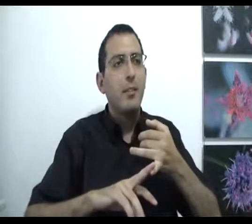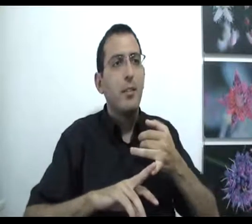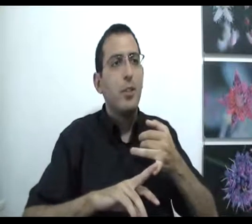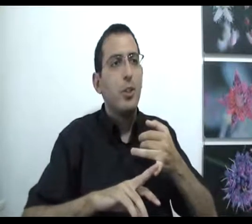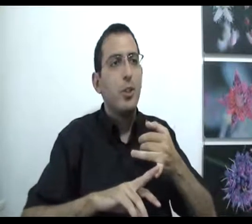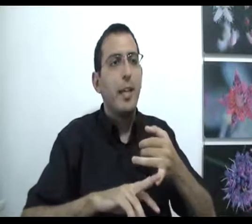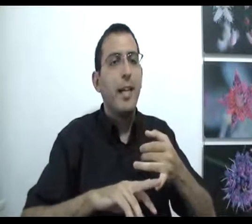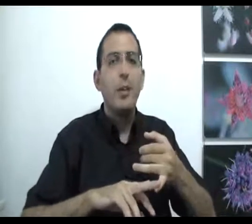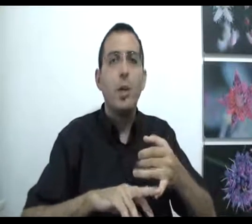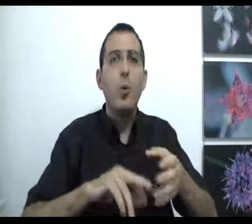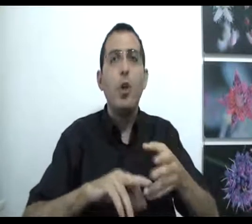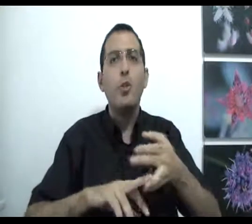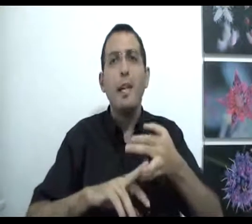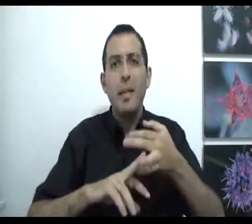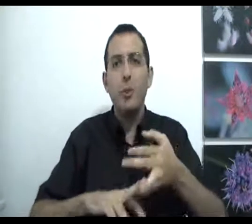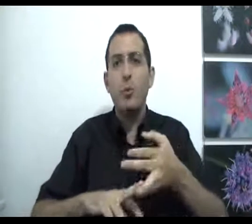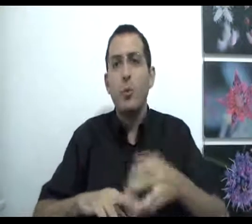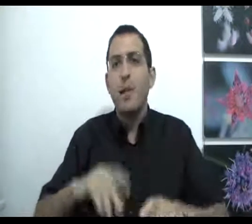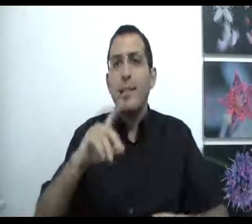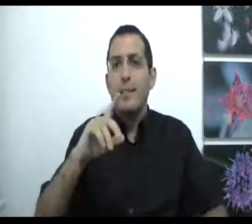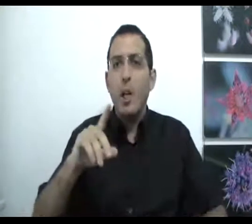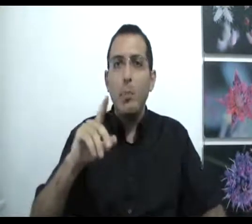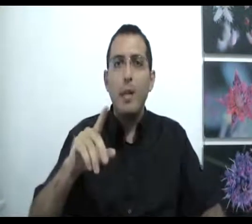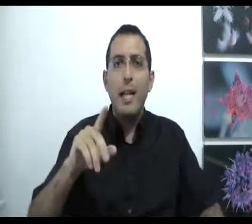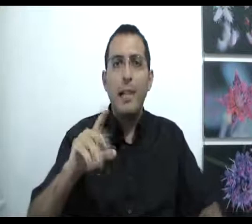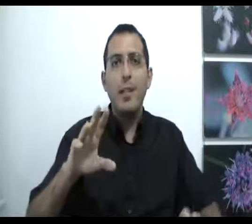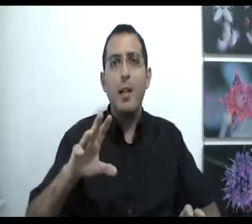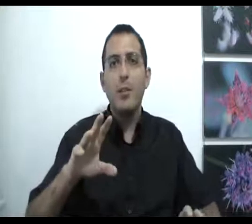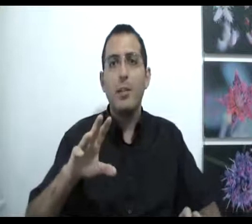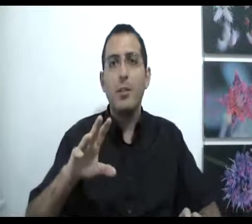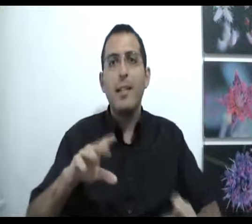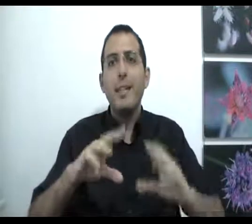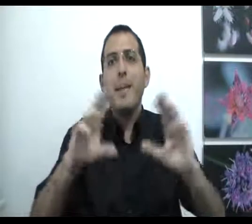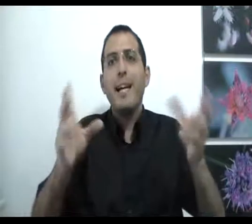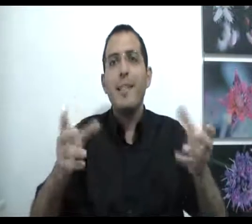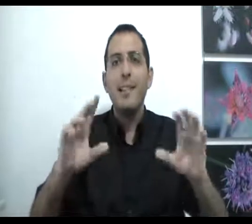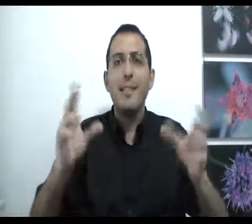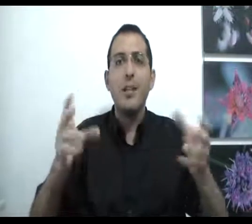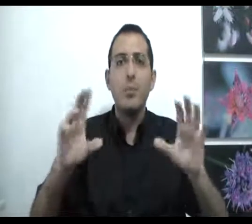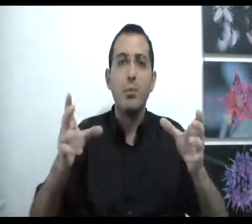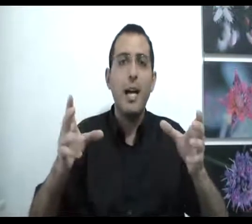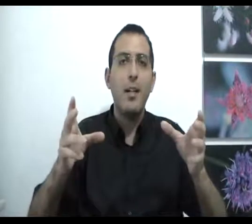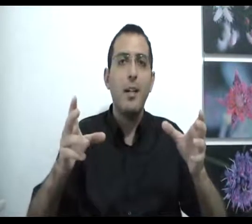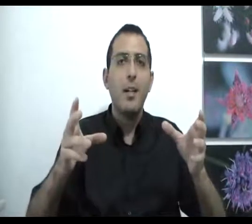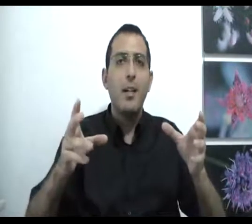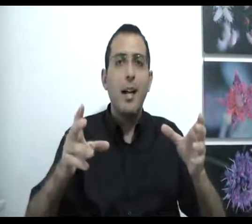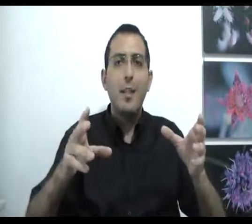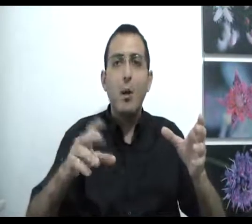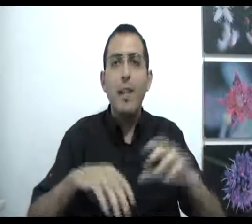שכאשר הוא לא יודע משהו, זה לא בושה להגיד אני לא יודע זאת אומרת, אם הגעת לאיזה רעון מוזר, אתה לא חייב